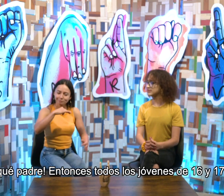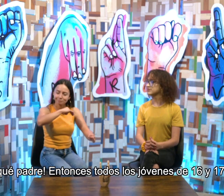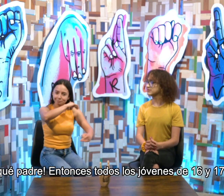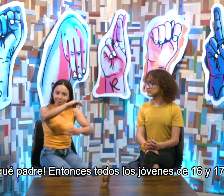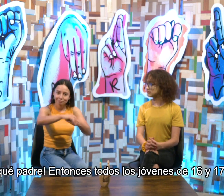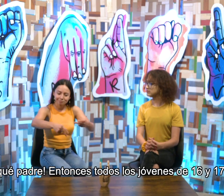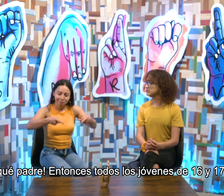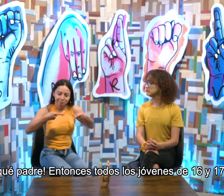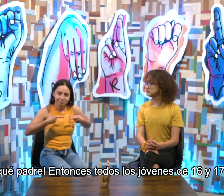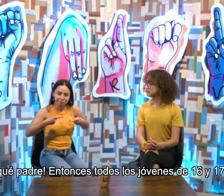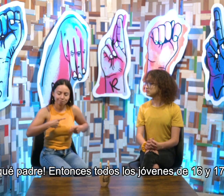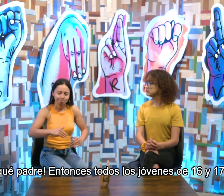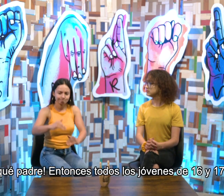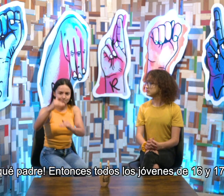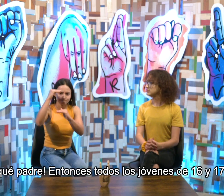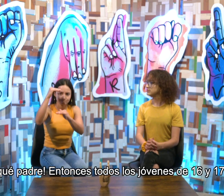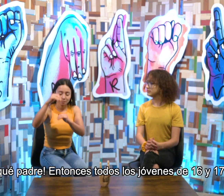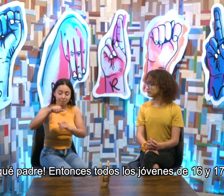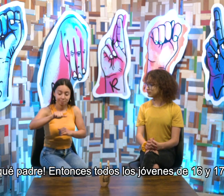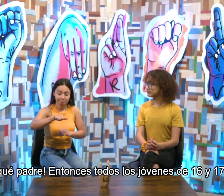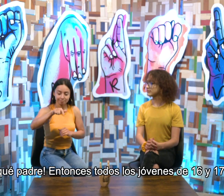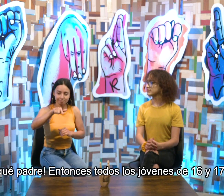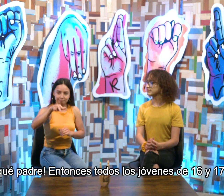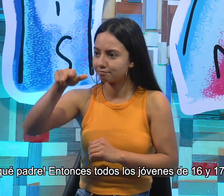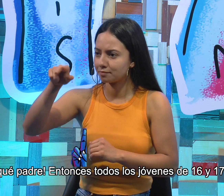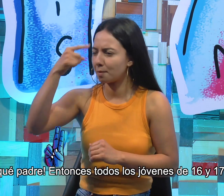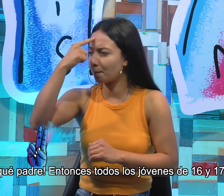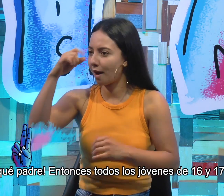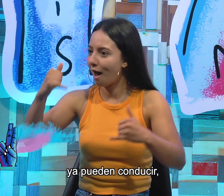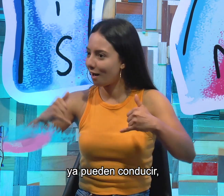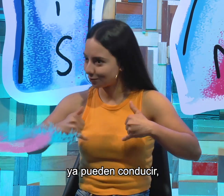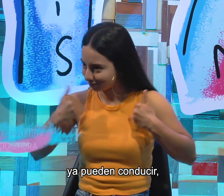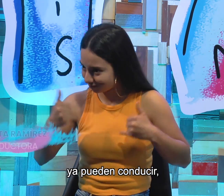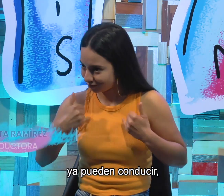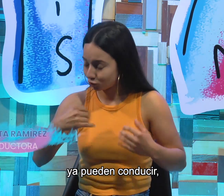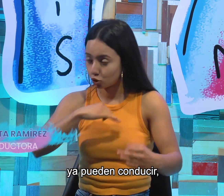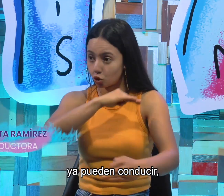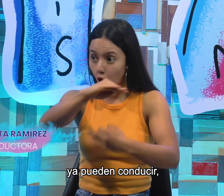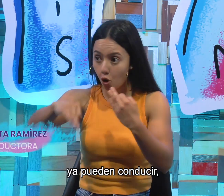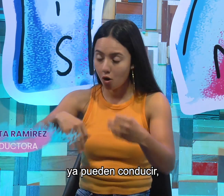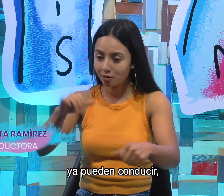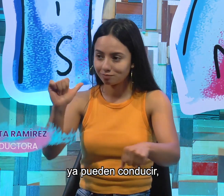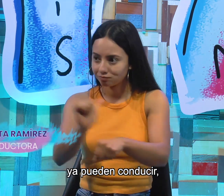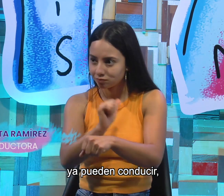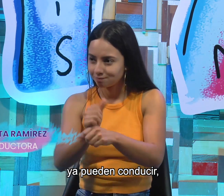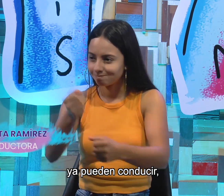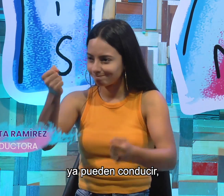¡Ay, qué padre! Entonces todos los jóvenes de 16 y 17 años ya pueden conducir.